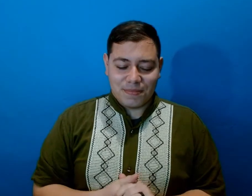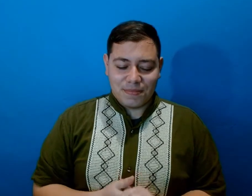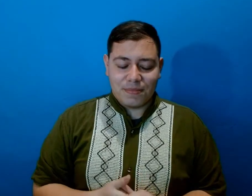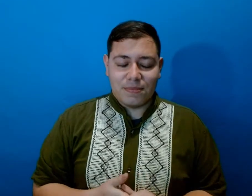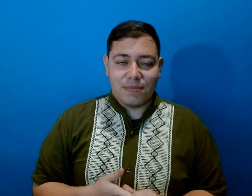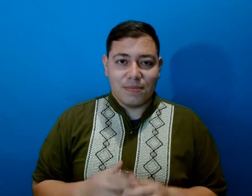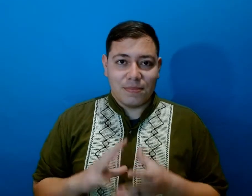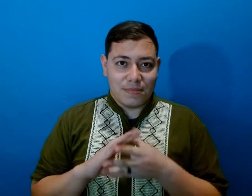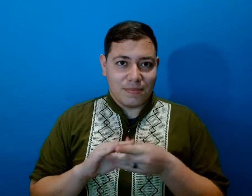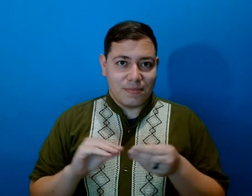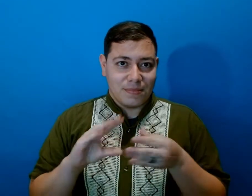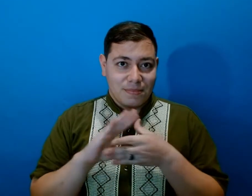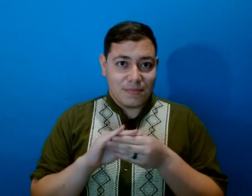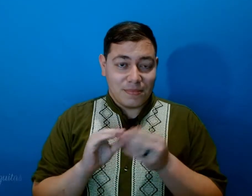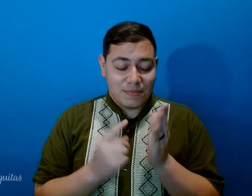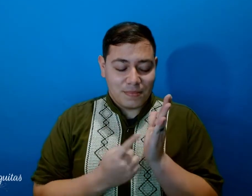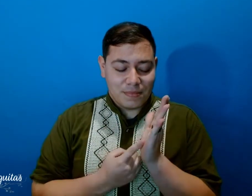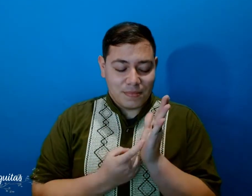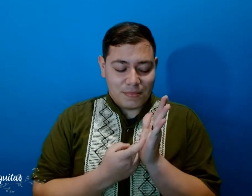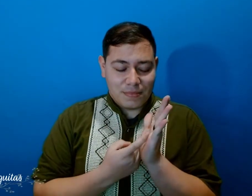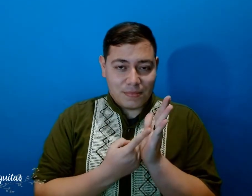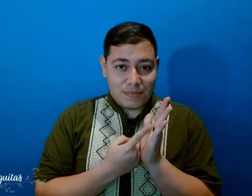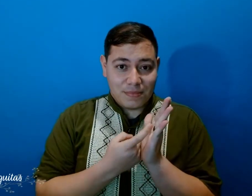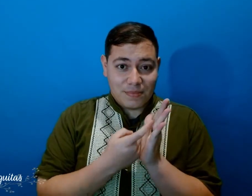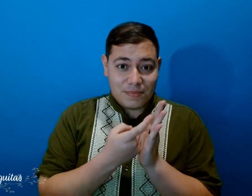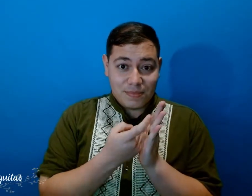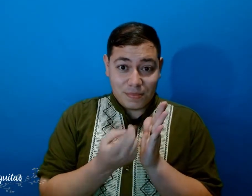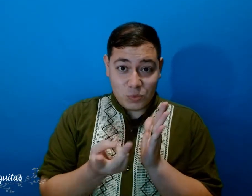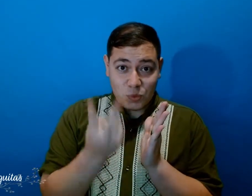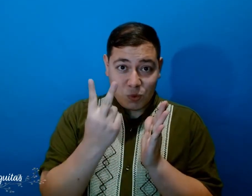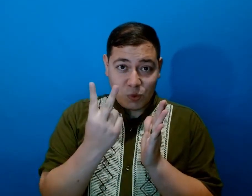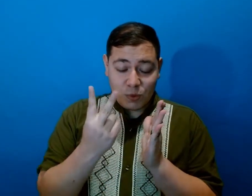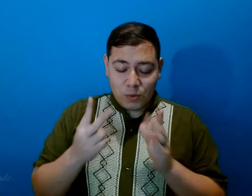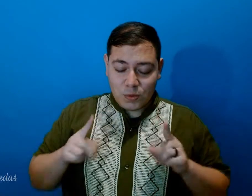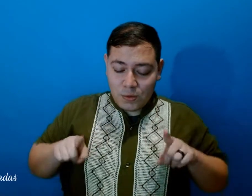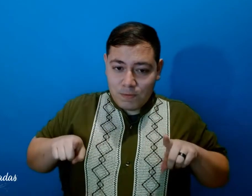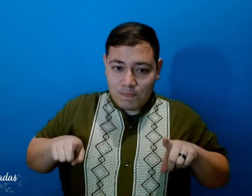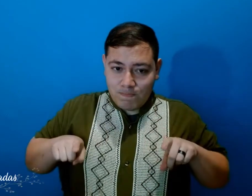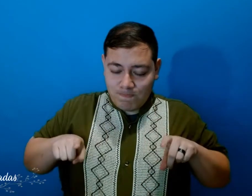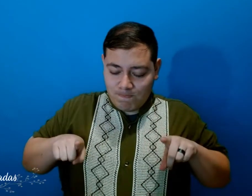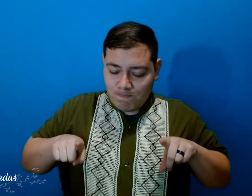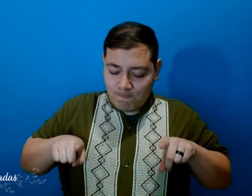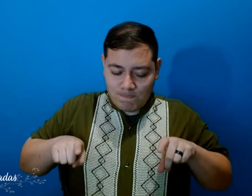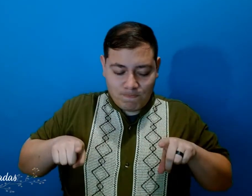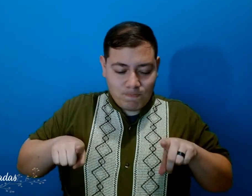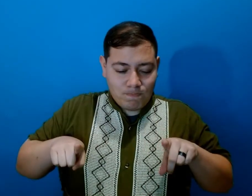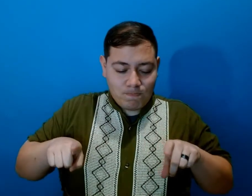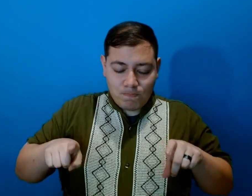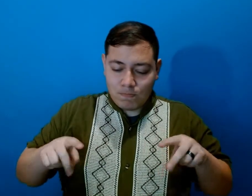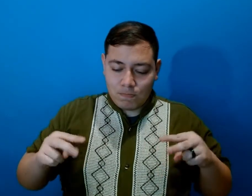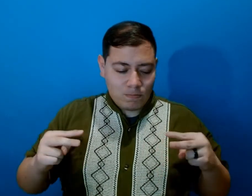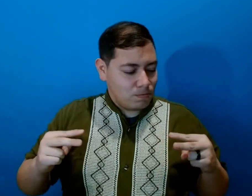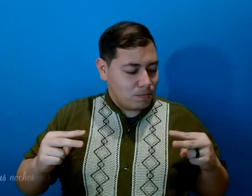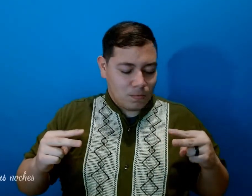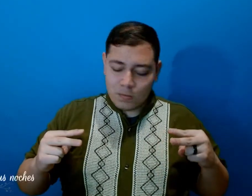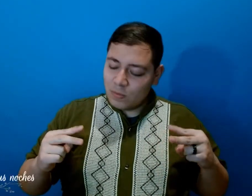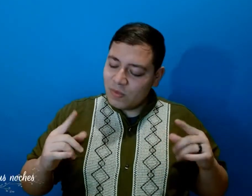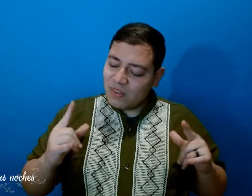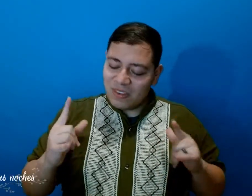Dos oruguitas enamoradas Pasan sus noches